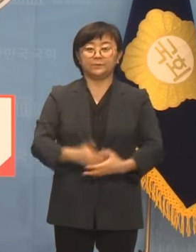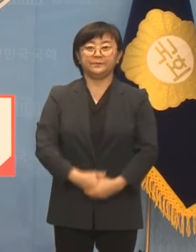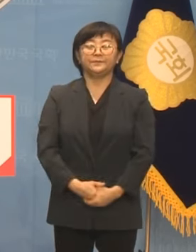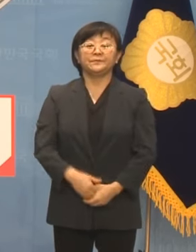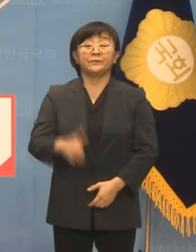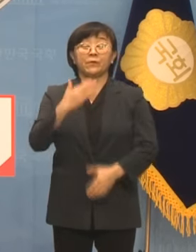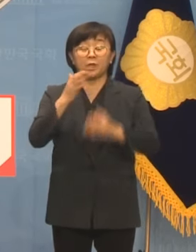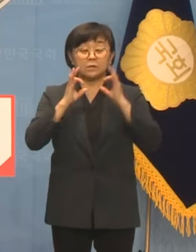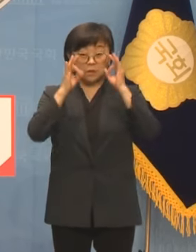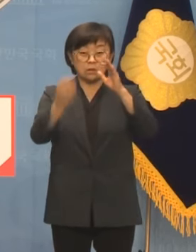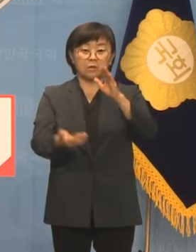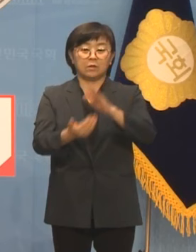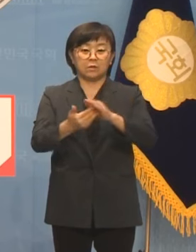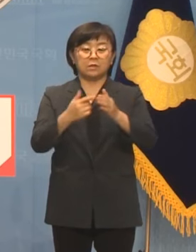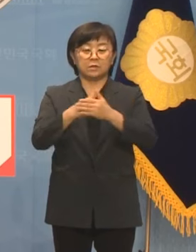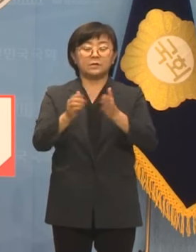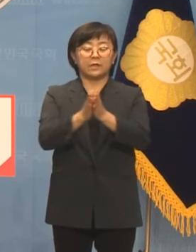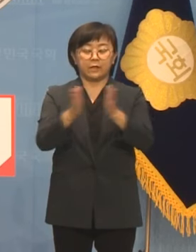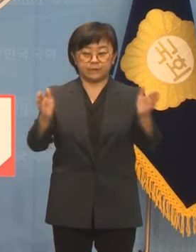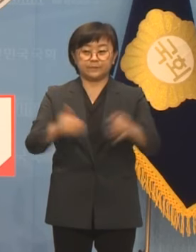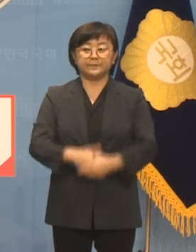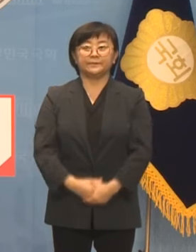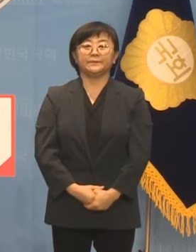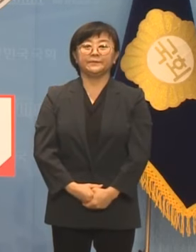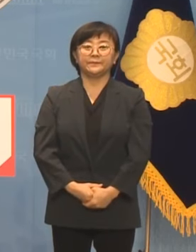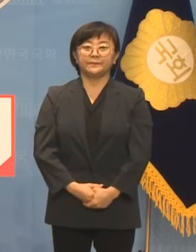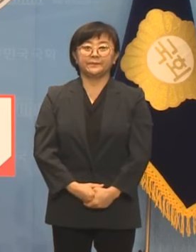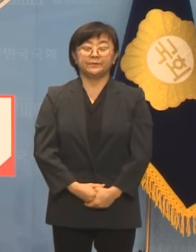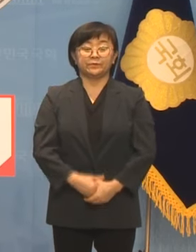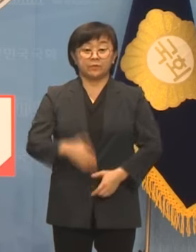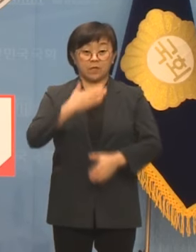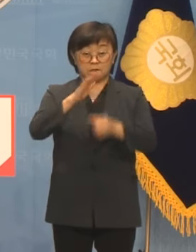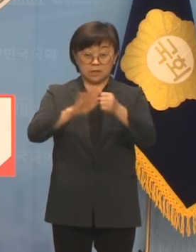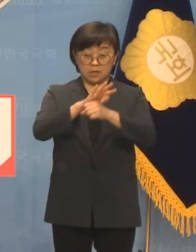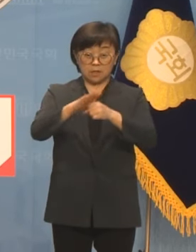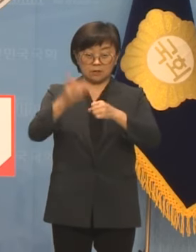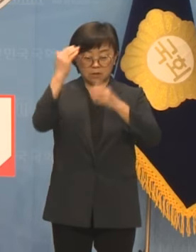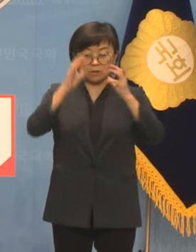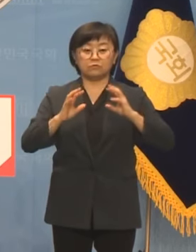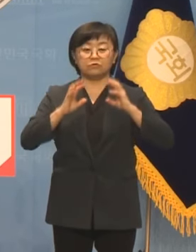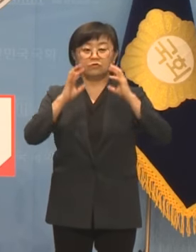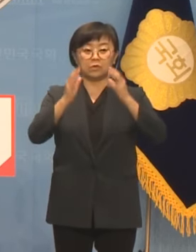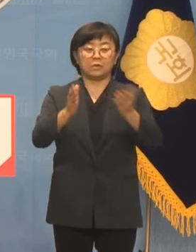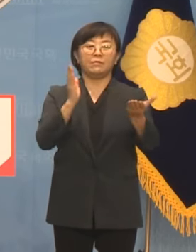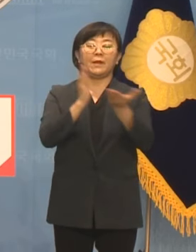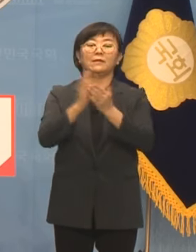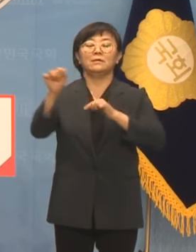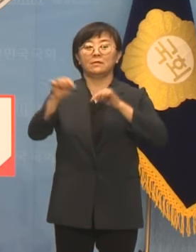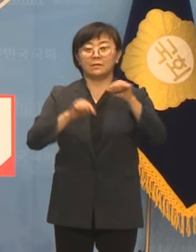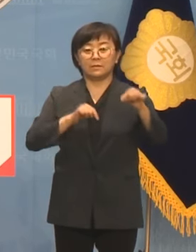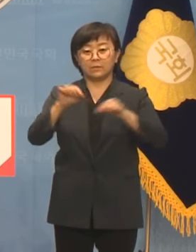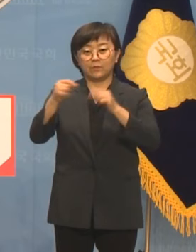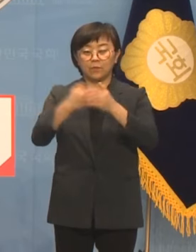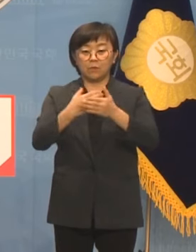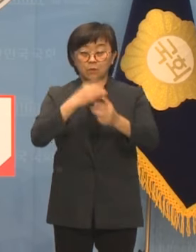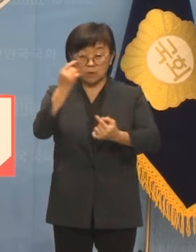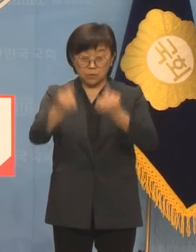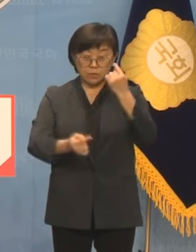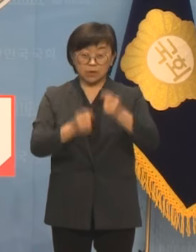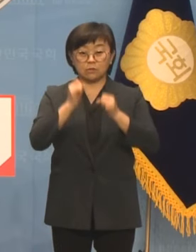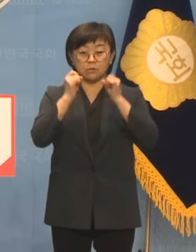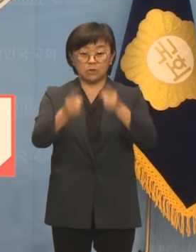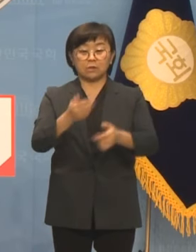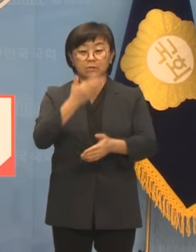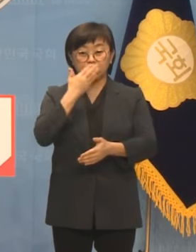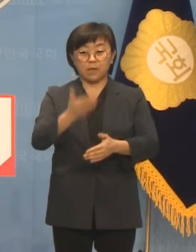제가 최선을 다해 그 물꼬를 트겠습니다. 제가 사랑하는 우리 대한민국에 걸맞은 정치, 위기보다는 기회를